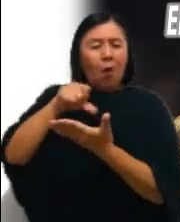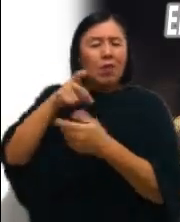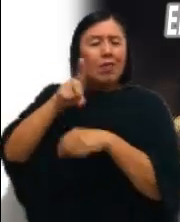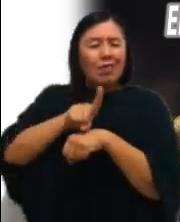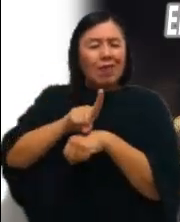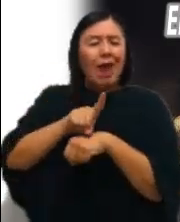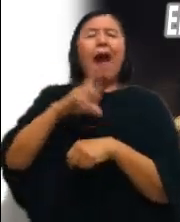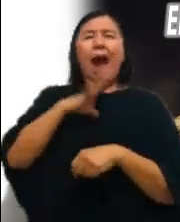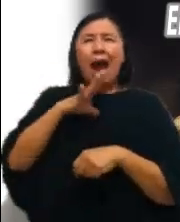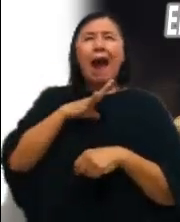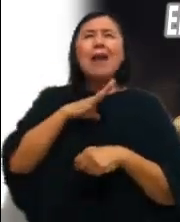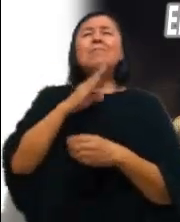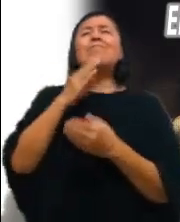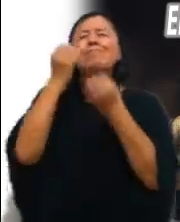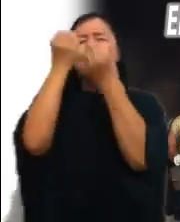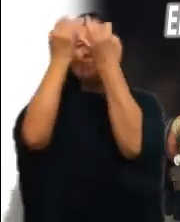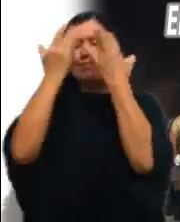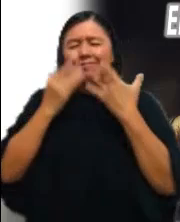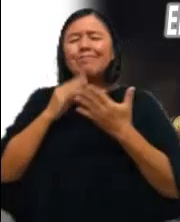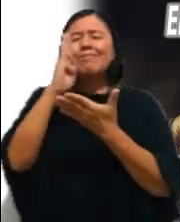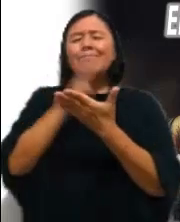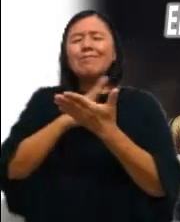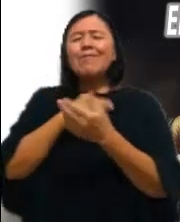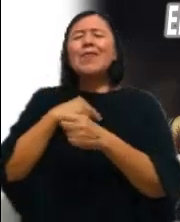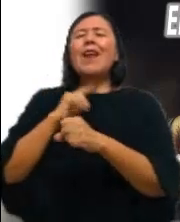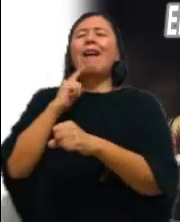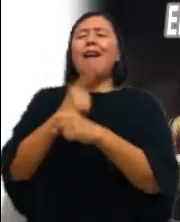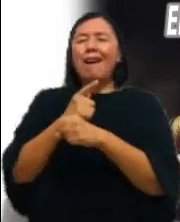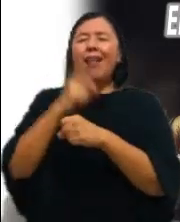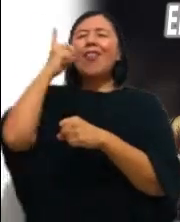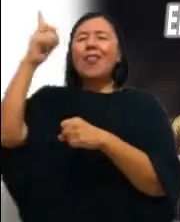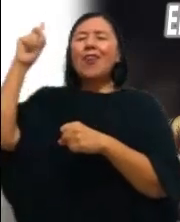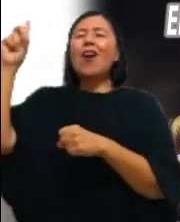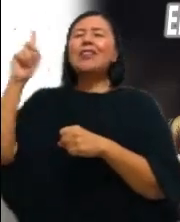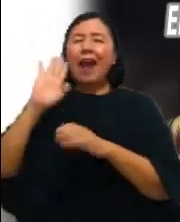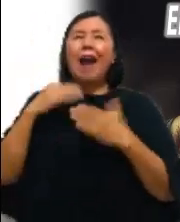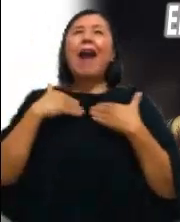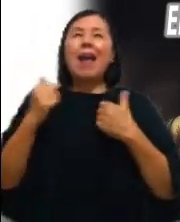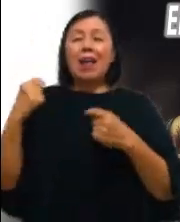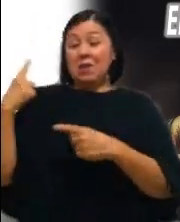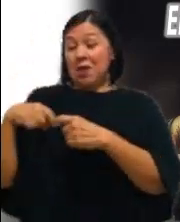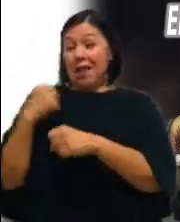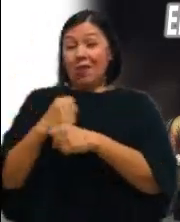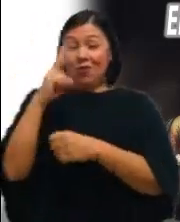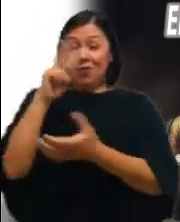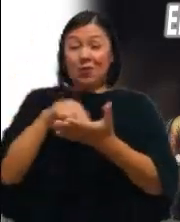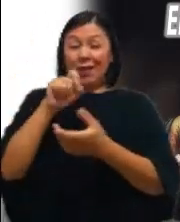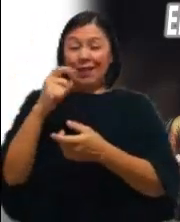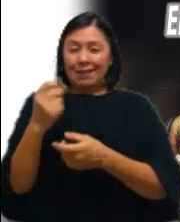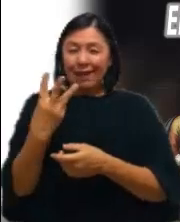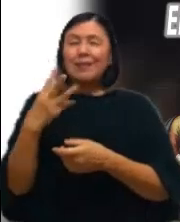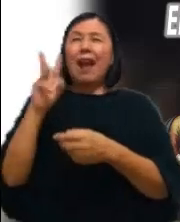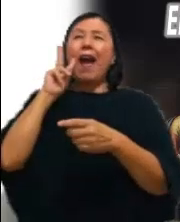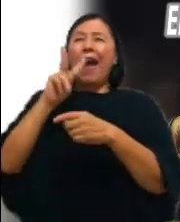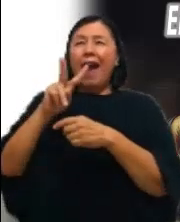bendición descubrimos el paso del Señor en el año que se ha ido y suplicamos su bendición para el año que